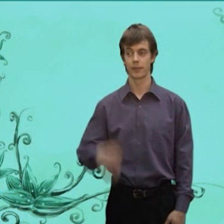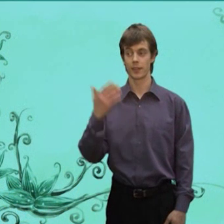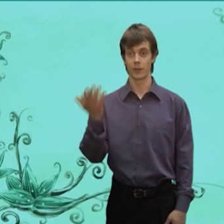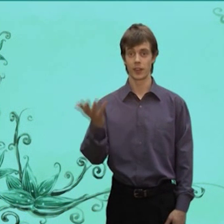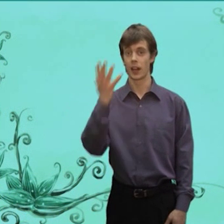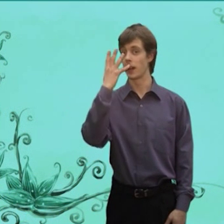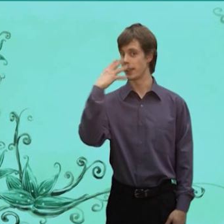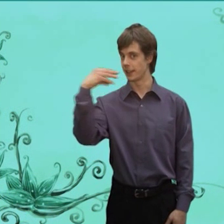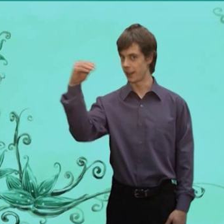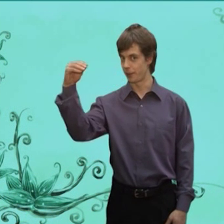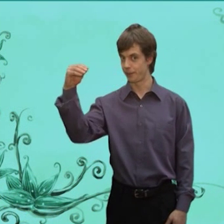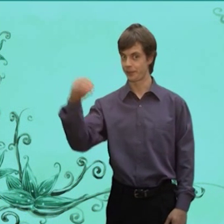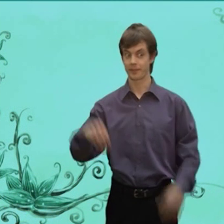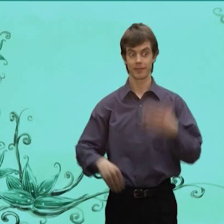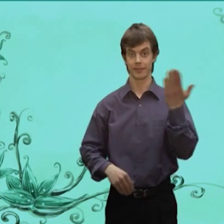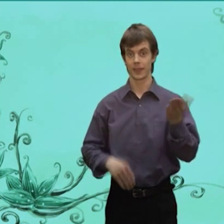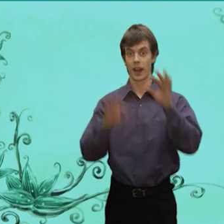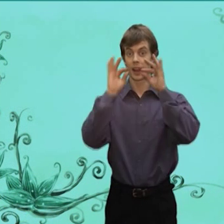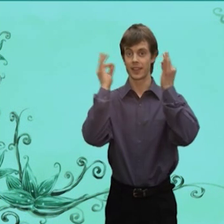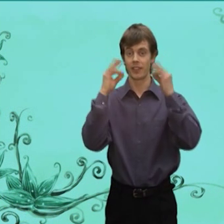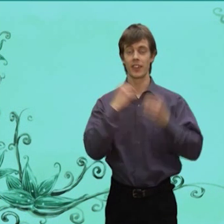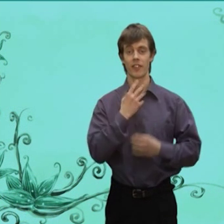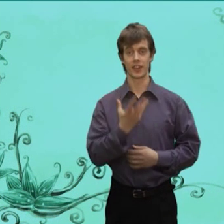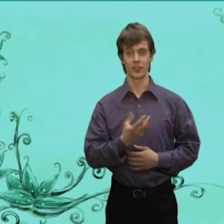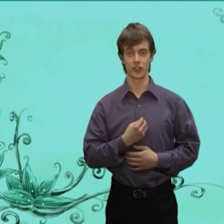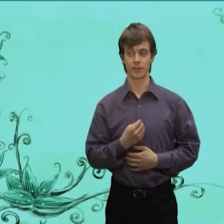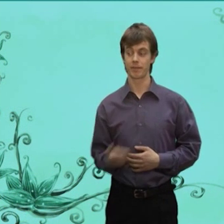Вот Пошли Кот С Лисою